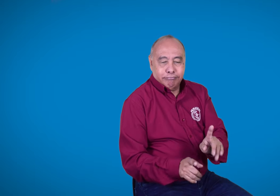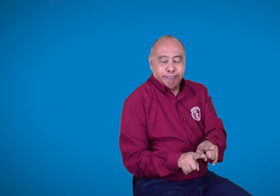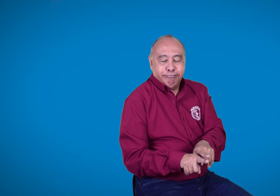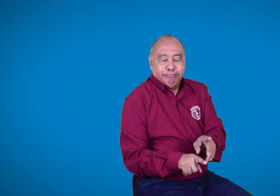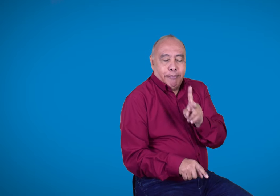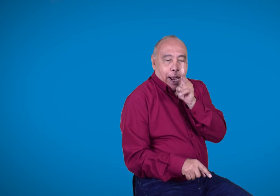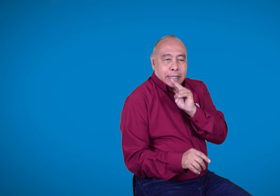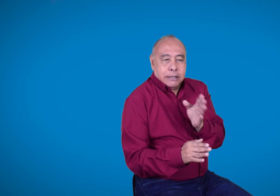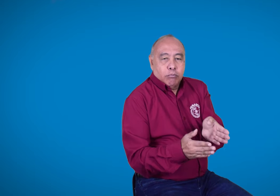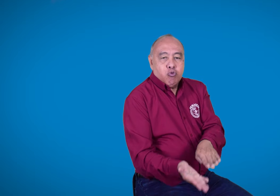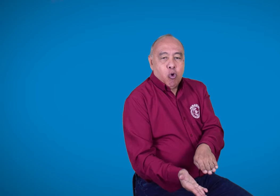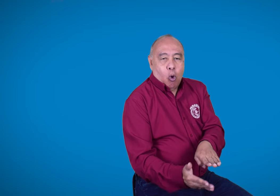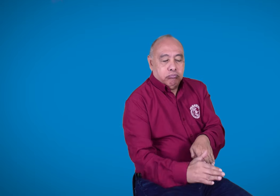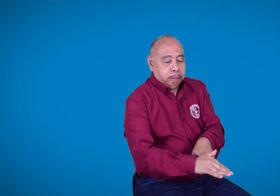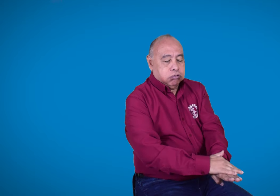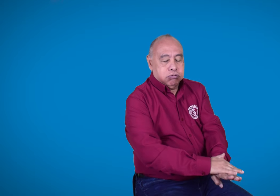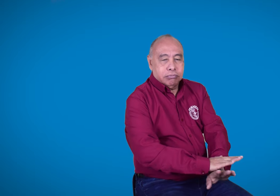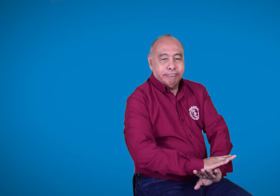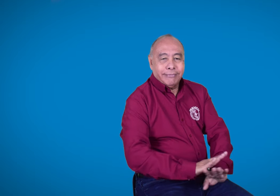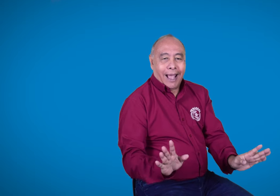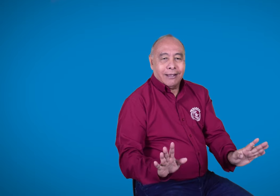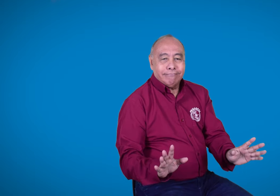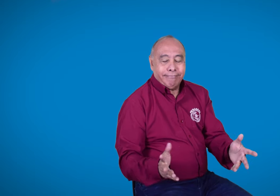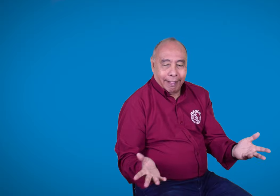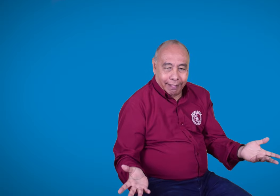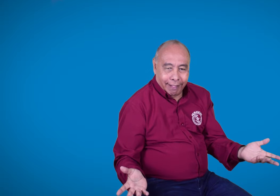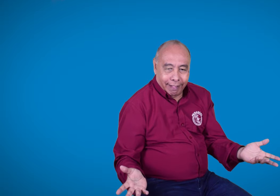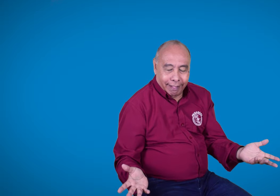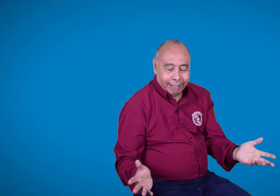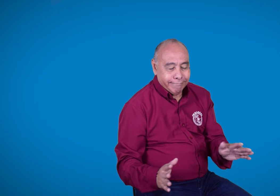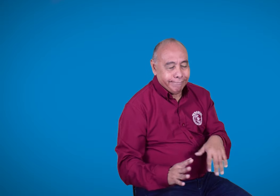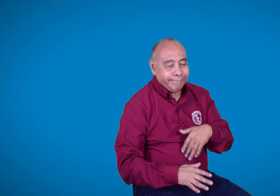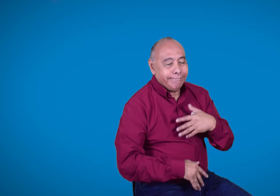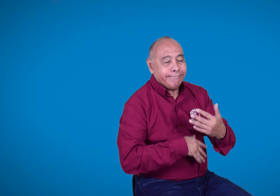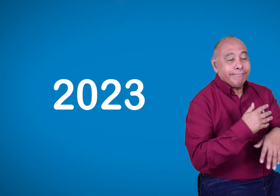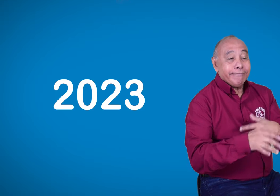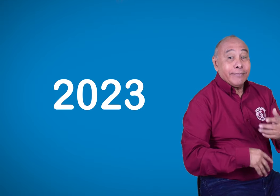Pasó el tiempo y en el año 2023 se retomó la revisión de este proyecto.